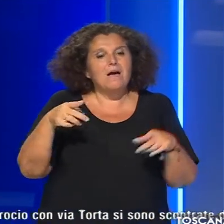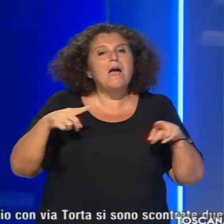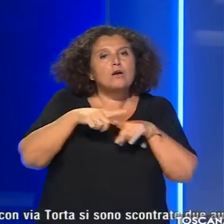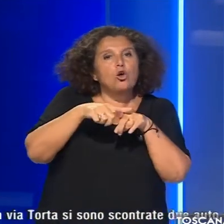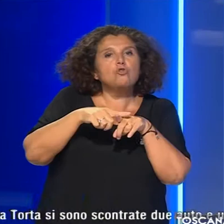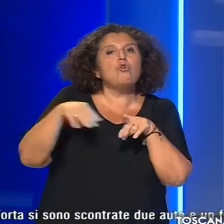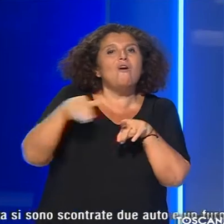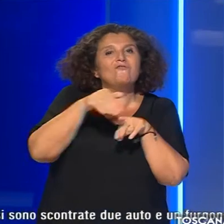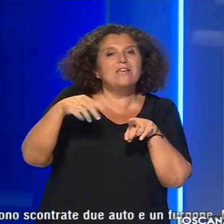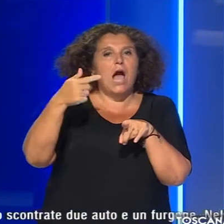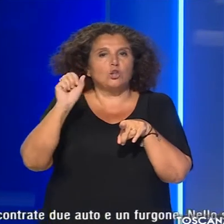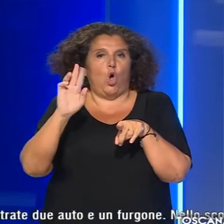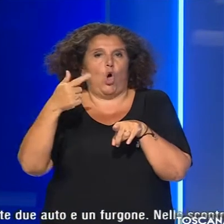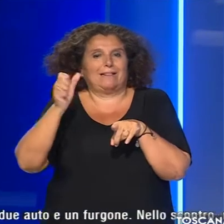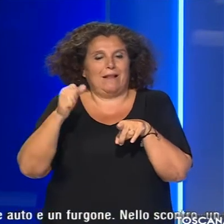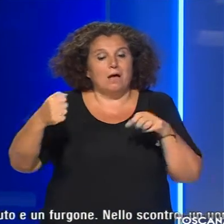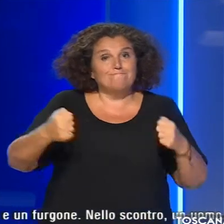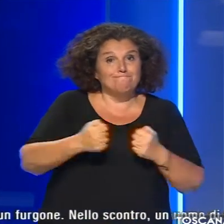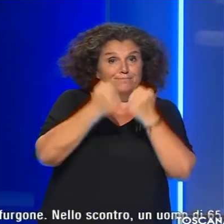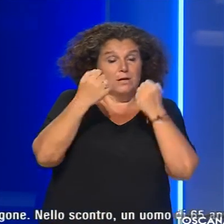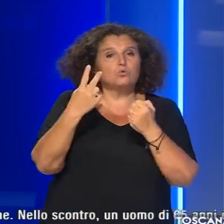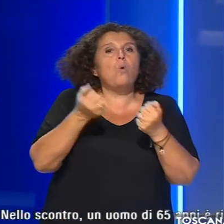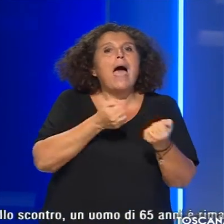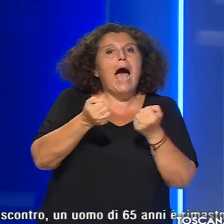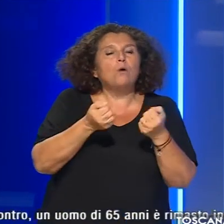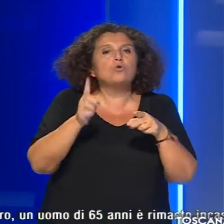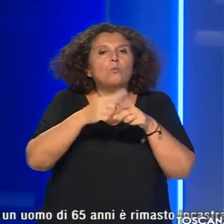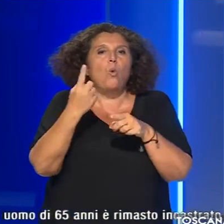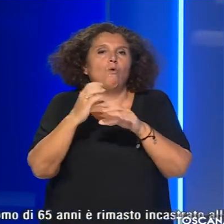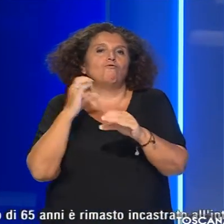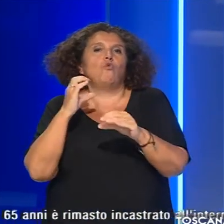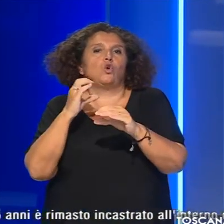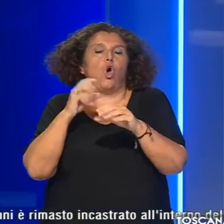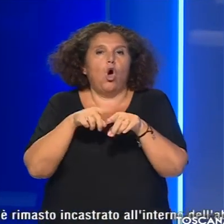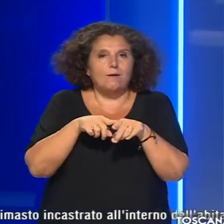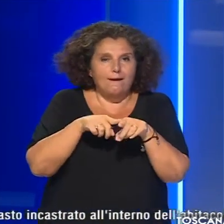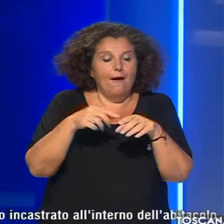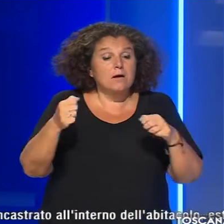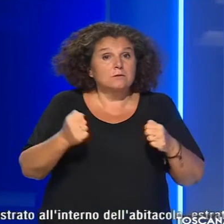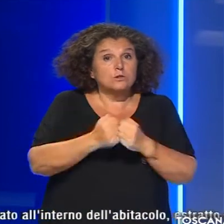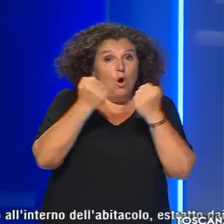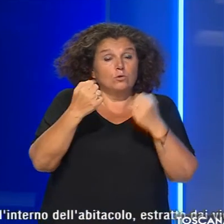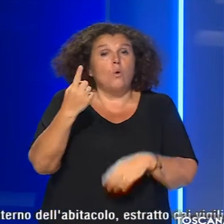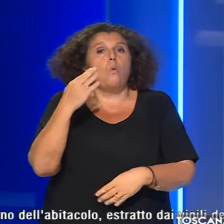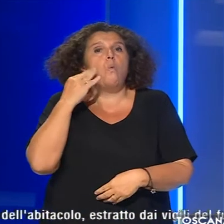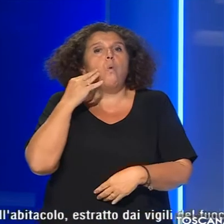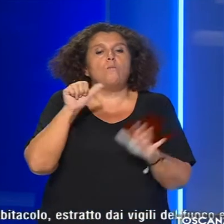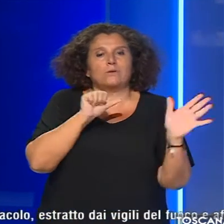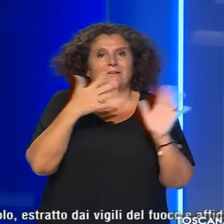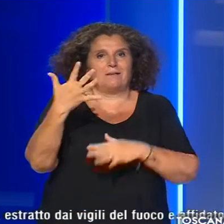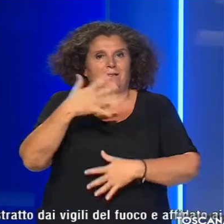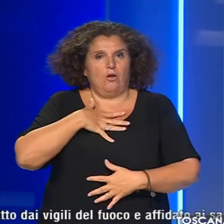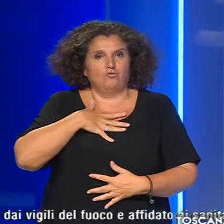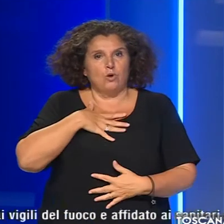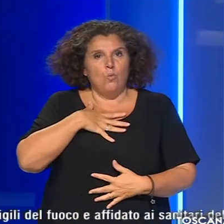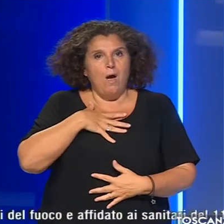Torta si sono scontrate due auto e un furgone. Nello scontro un uomo di 65